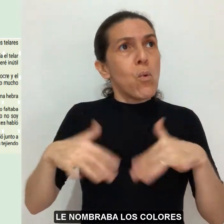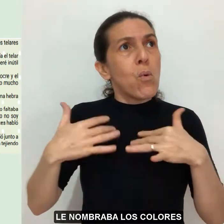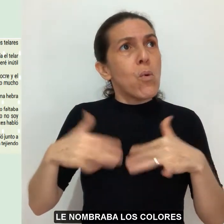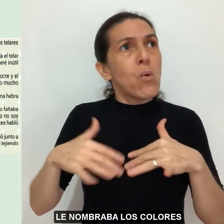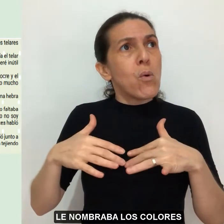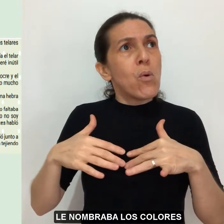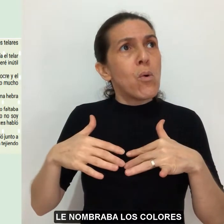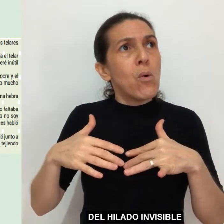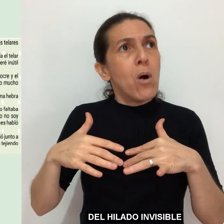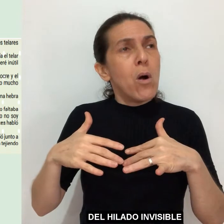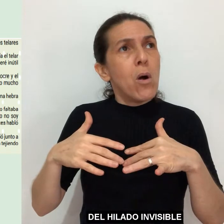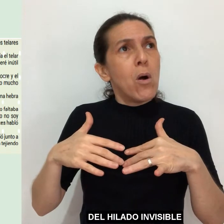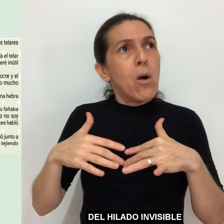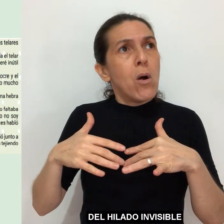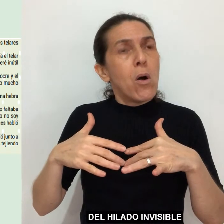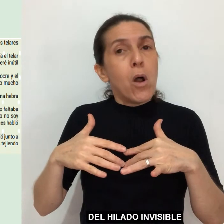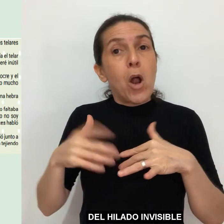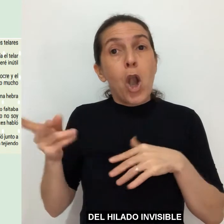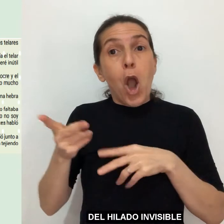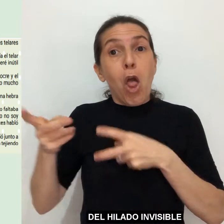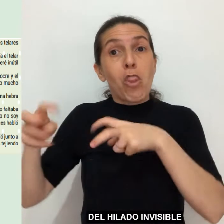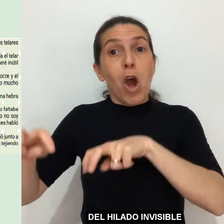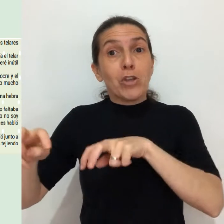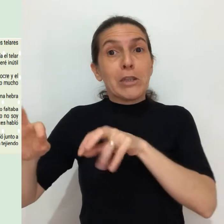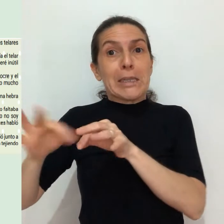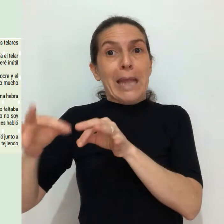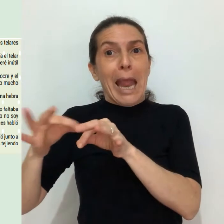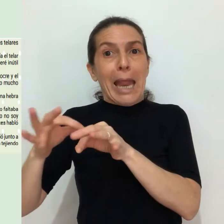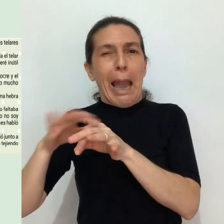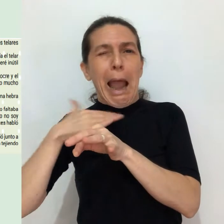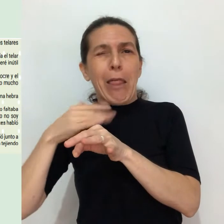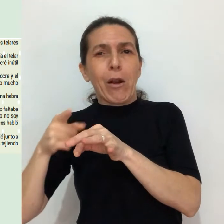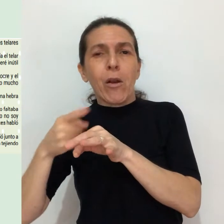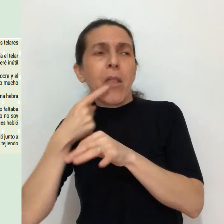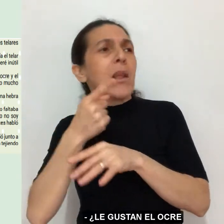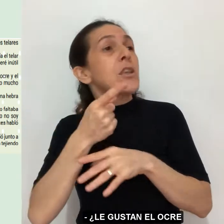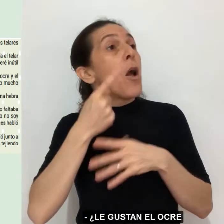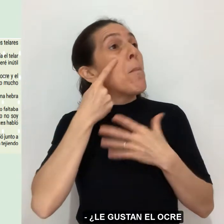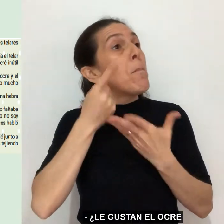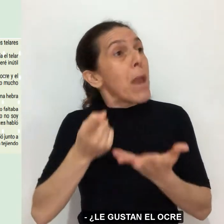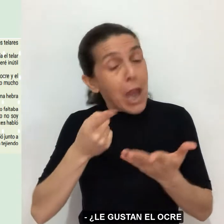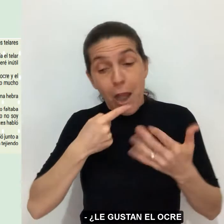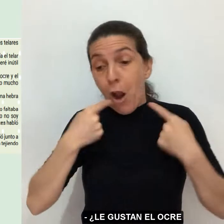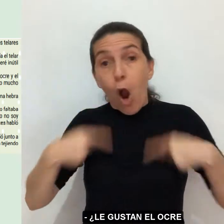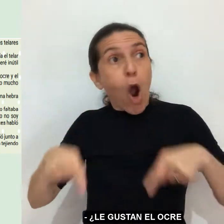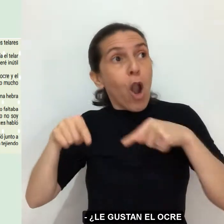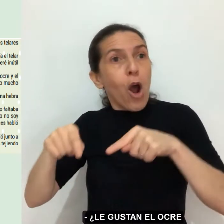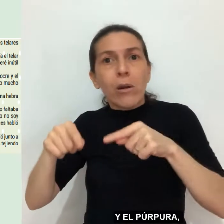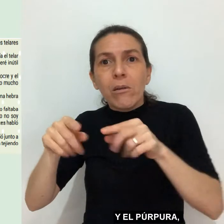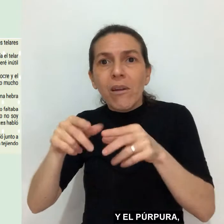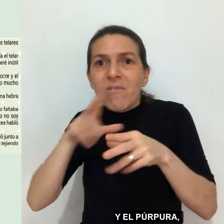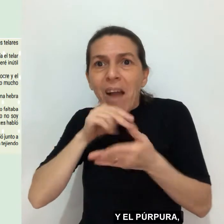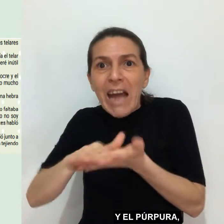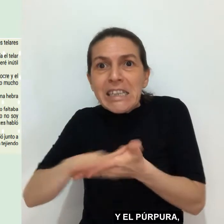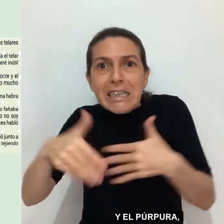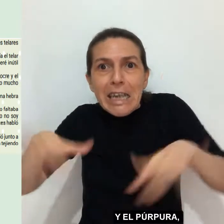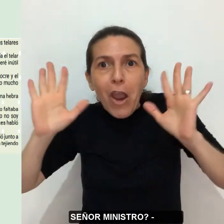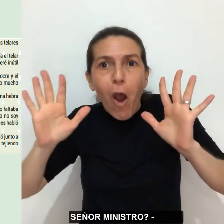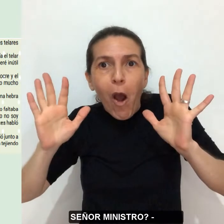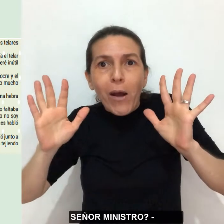colores del hilado invisible. —¿Le gustan el locre y el púrpura, señor